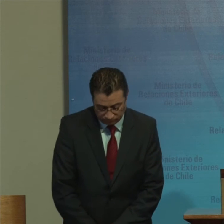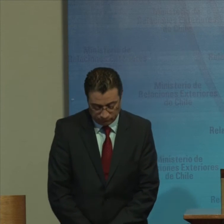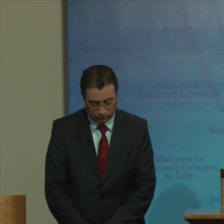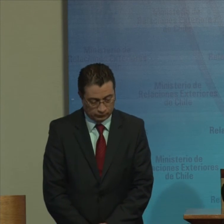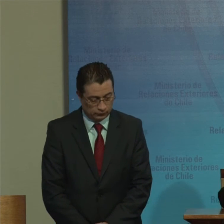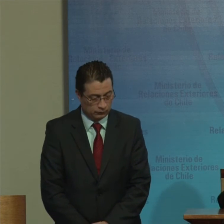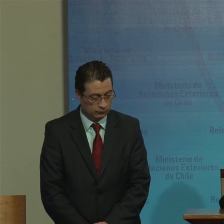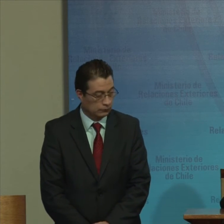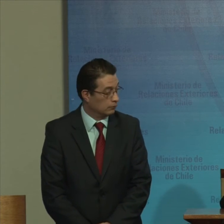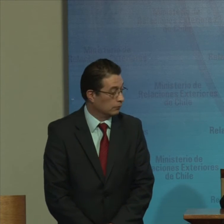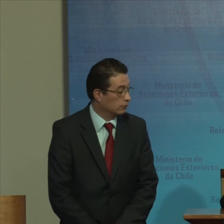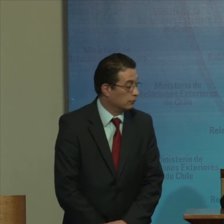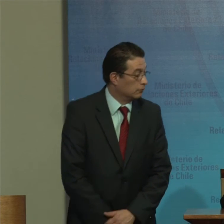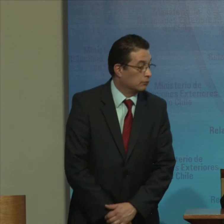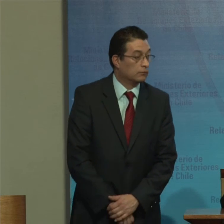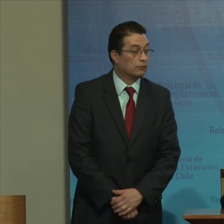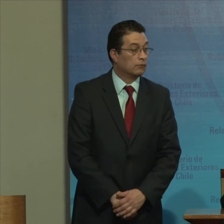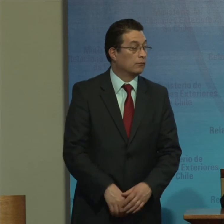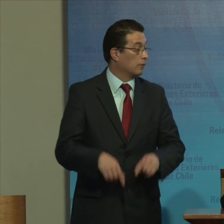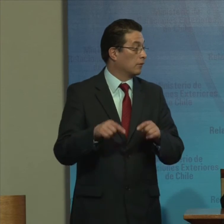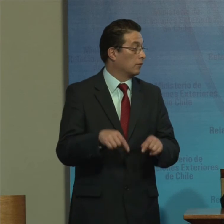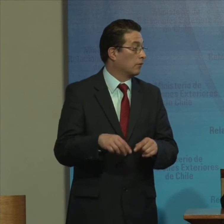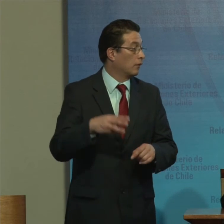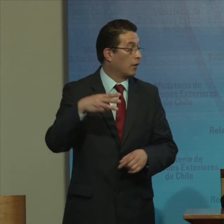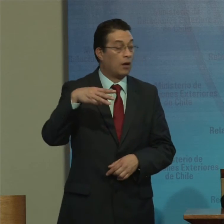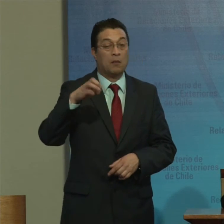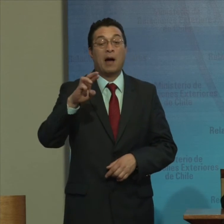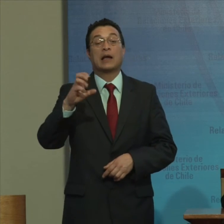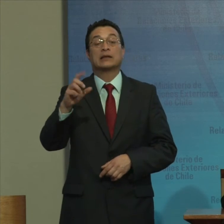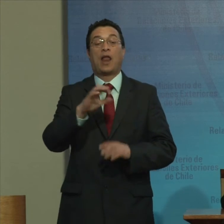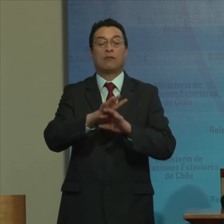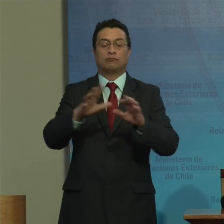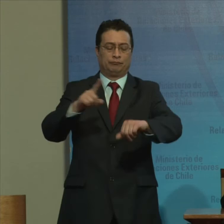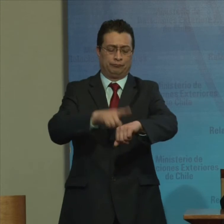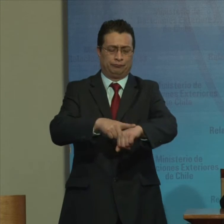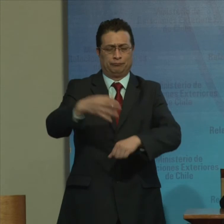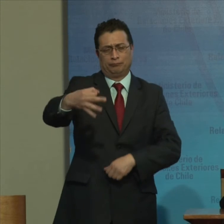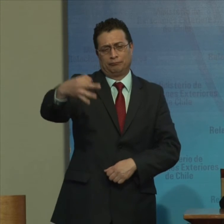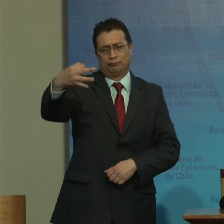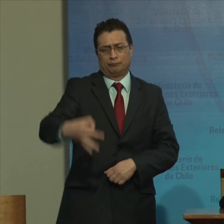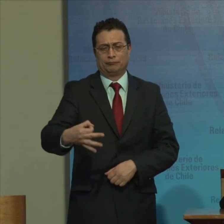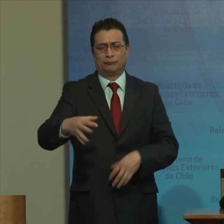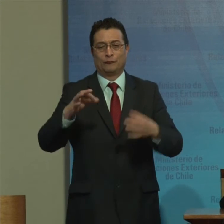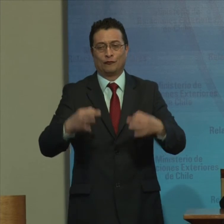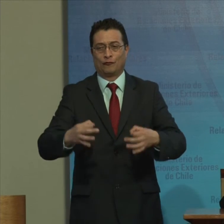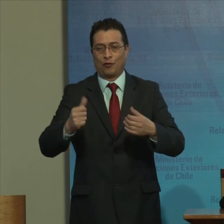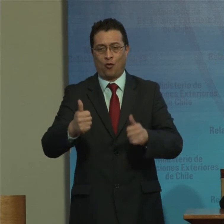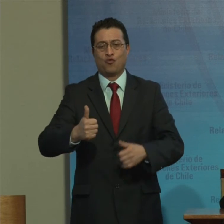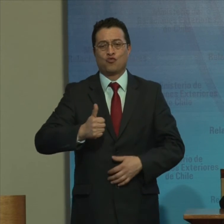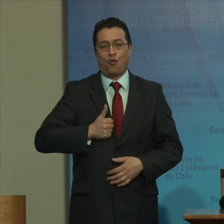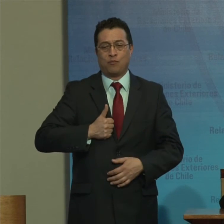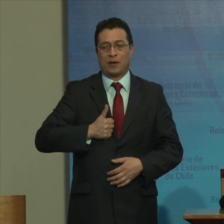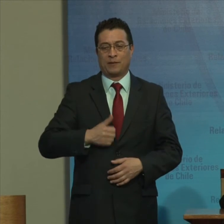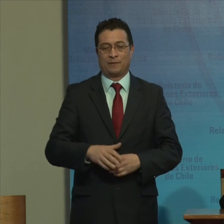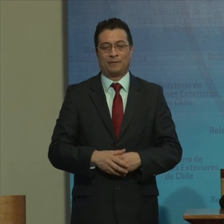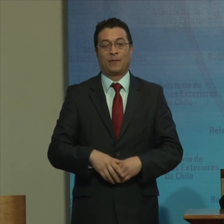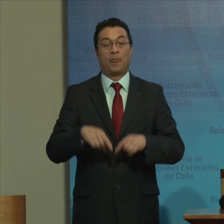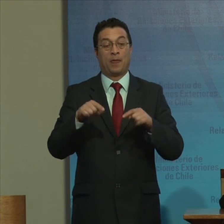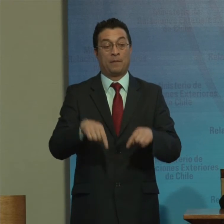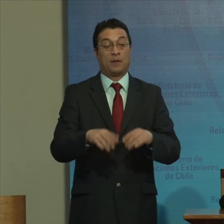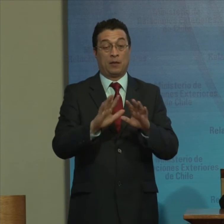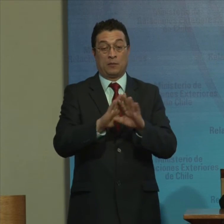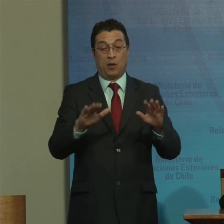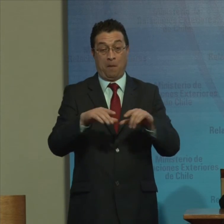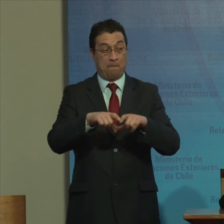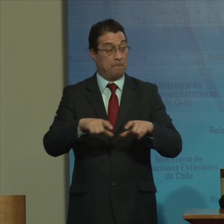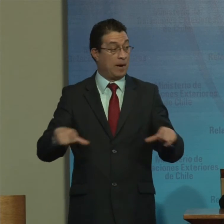Bueno Marcela Fue lejos Quien mejor Cumplió el tiempo Sí Miren Terminó el